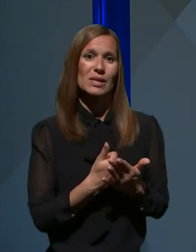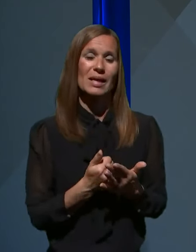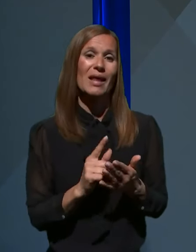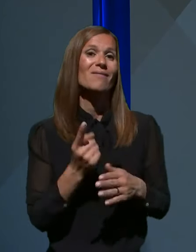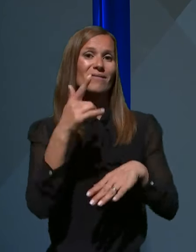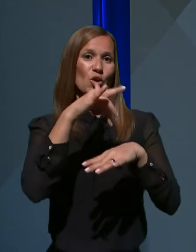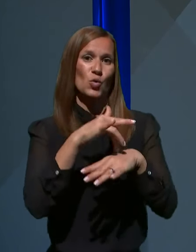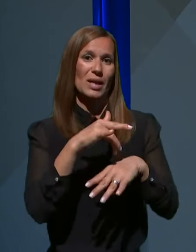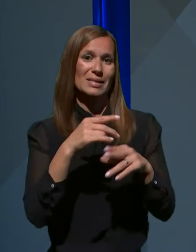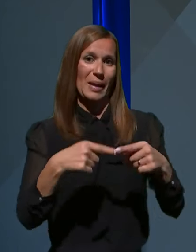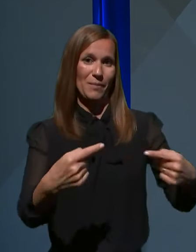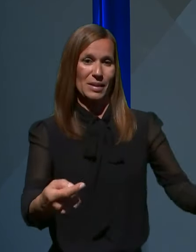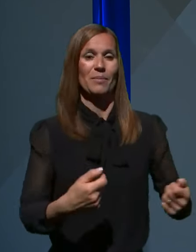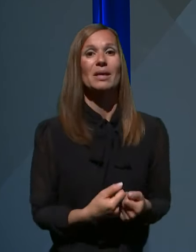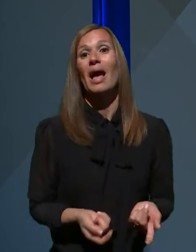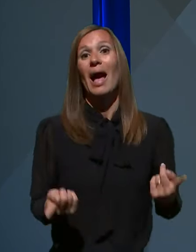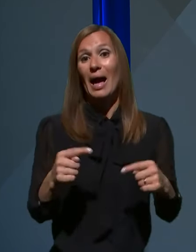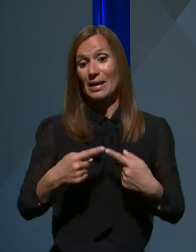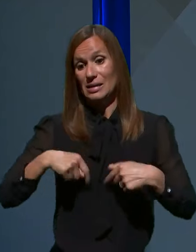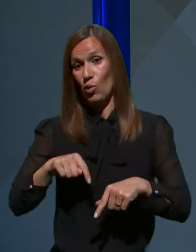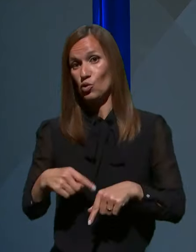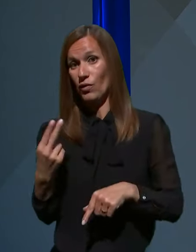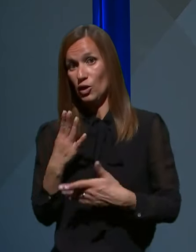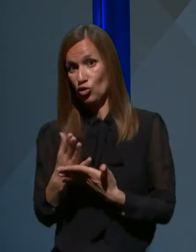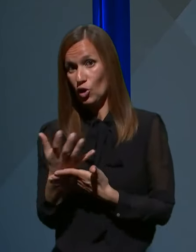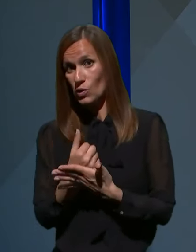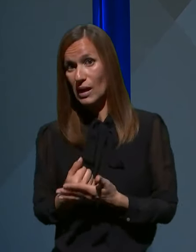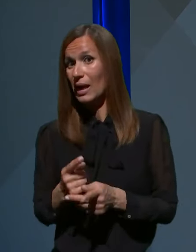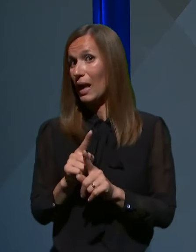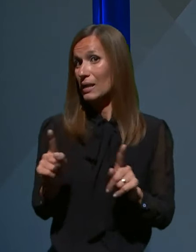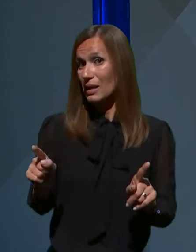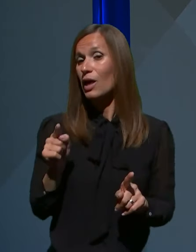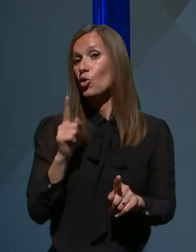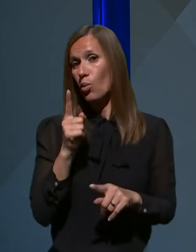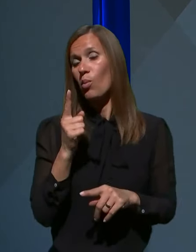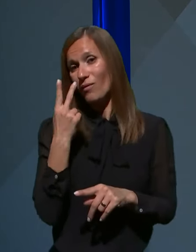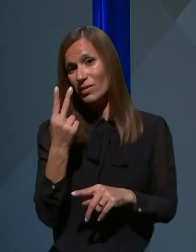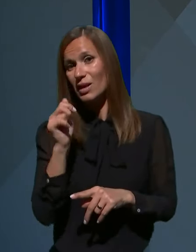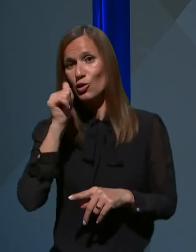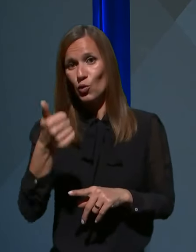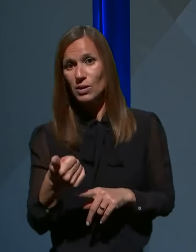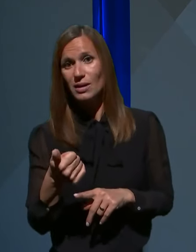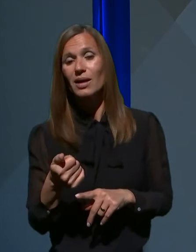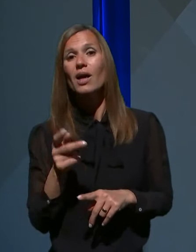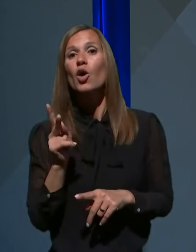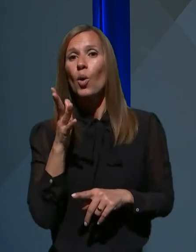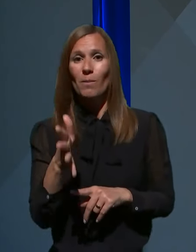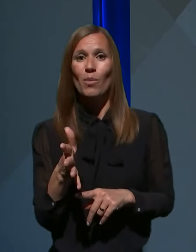epidemije, ali smo ga mi dosegli ali ne, bomo presodili jutri, ko bo